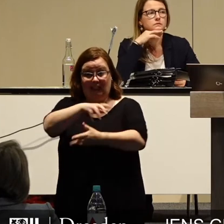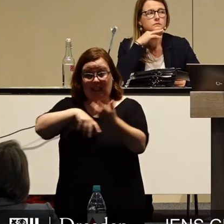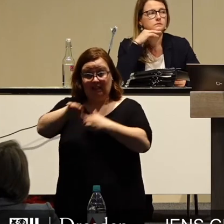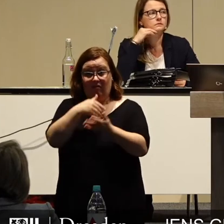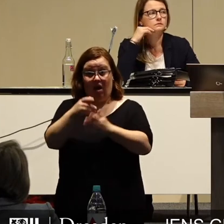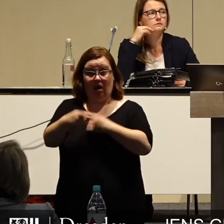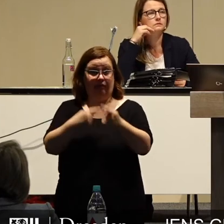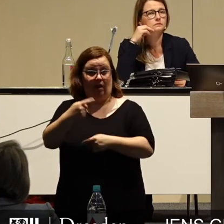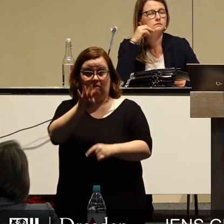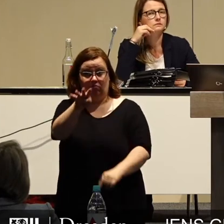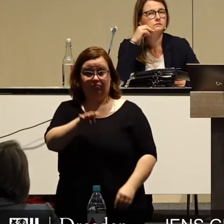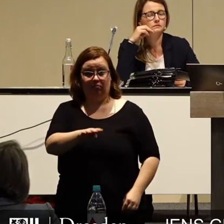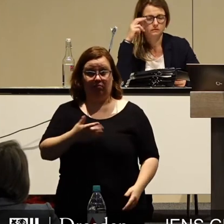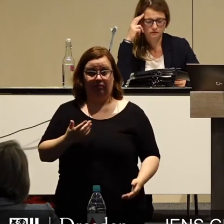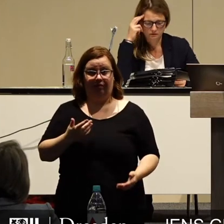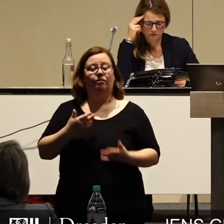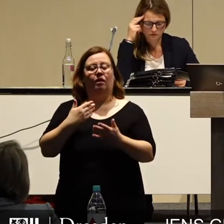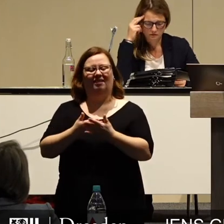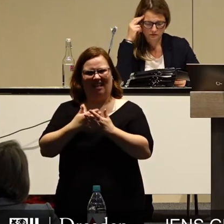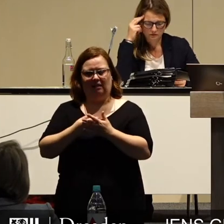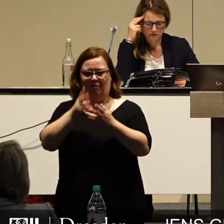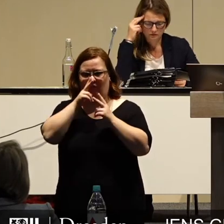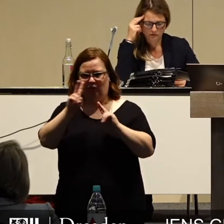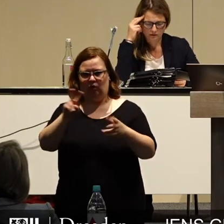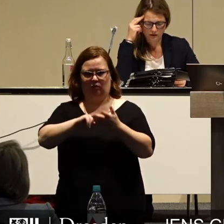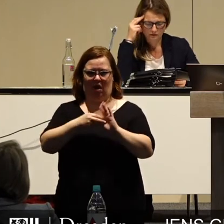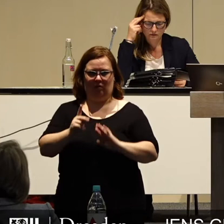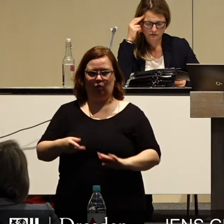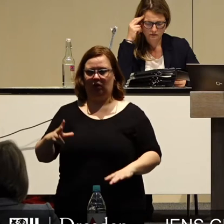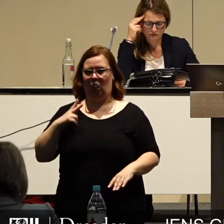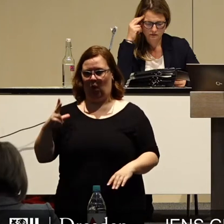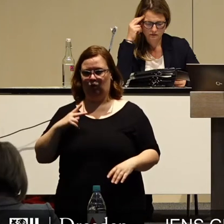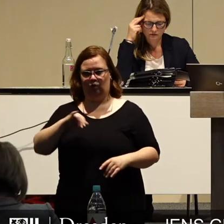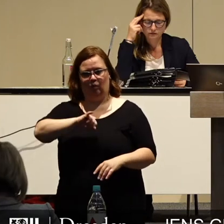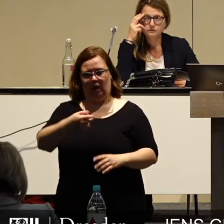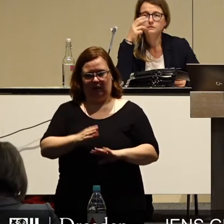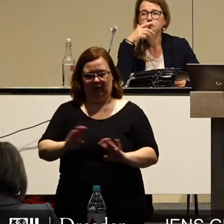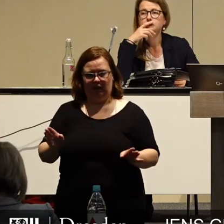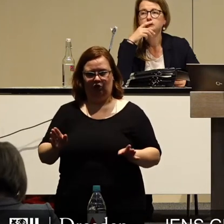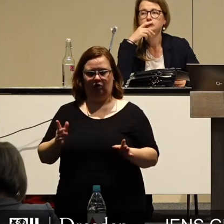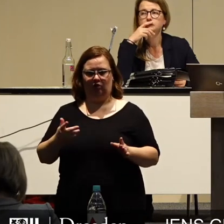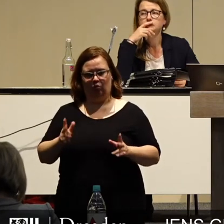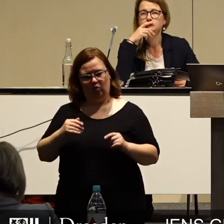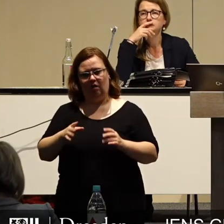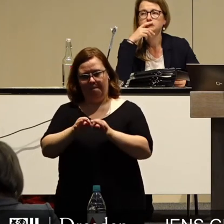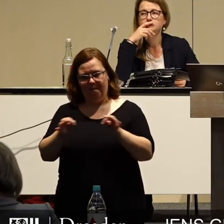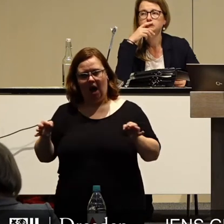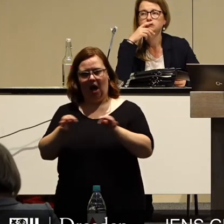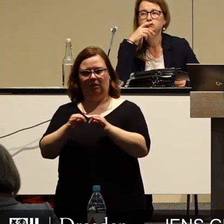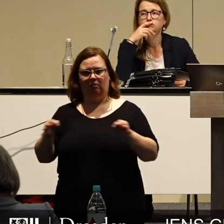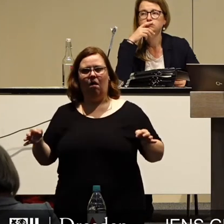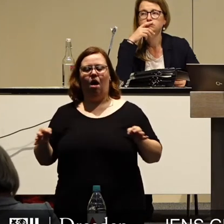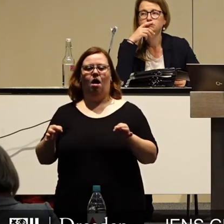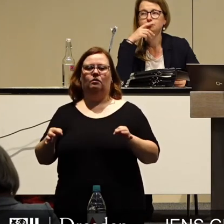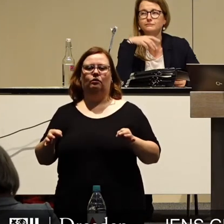weiterentwickelt. Aus dem Grund sollten wir sehr vorsichtig planen, keine Luxusprojekte in die Welt setzen und glaube,